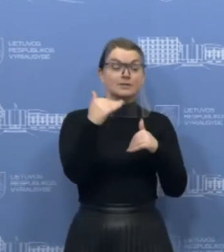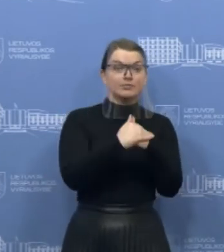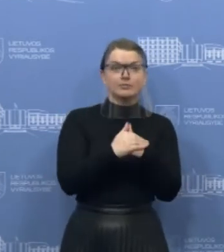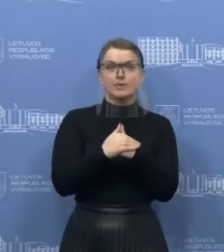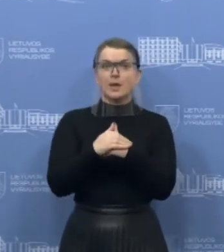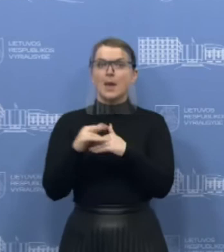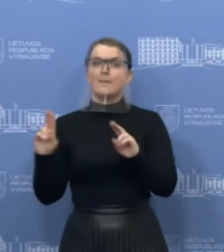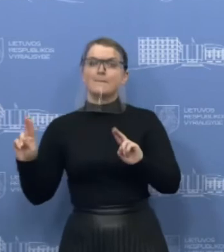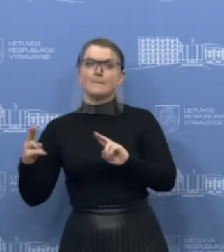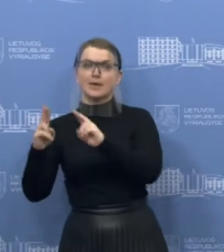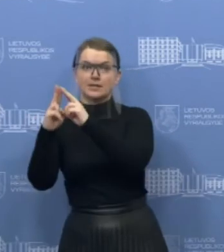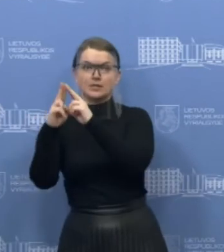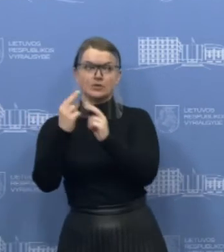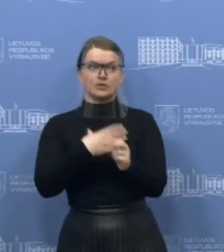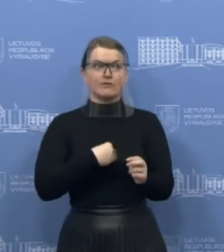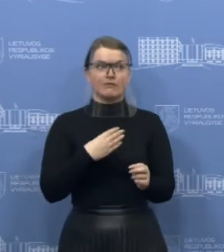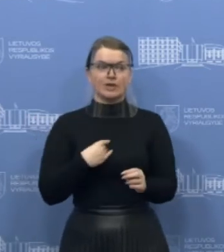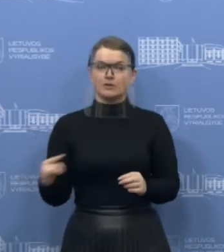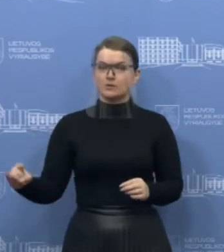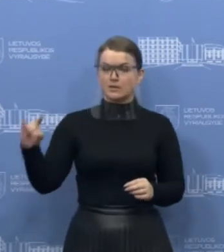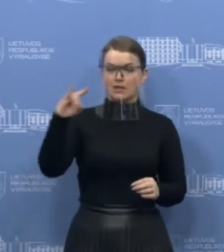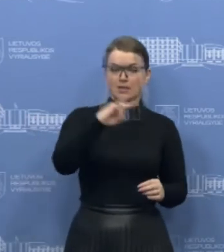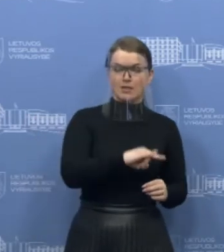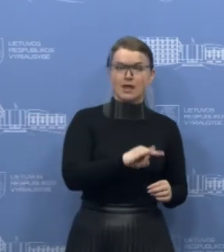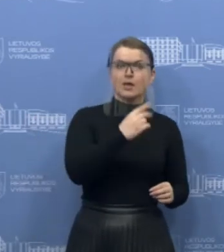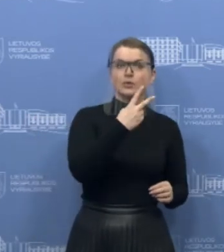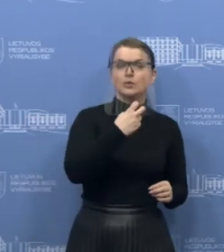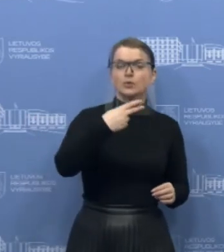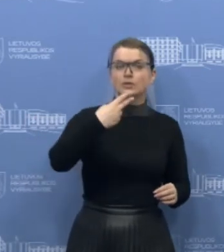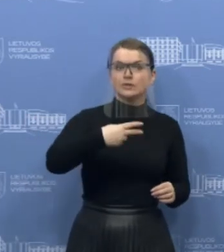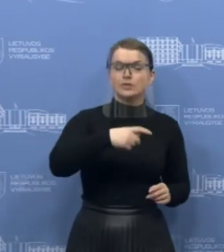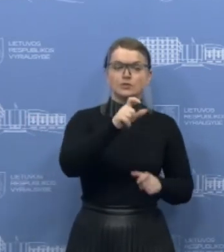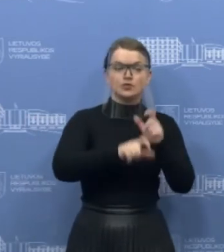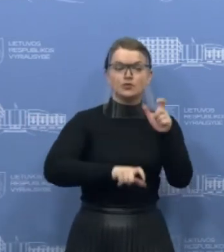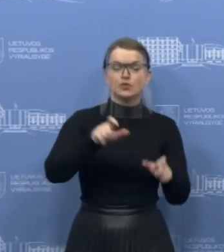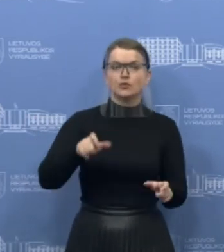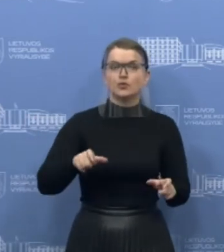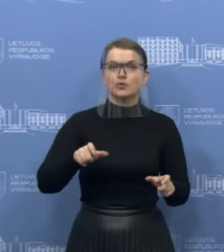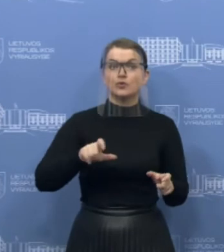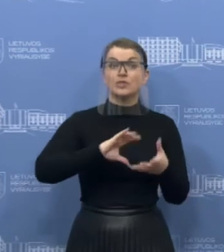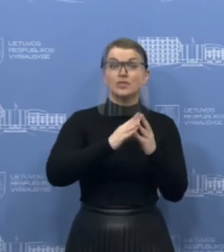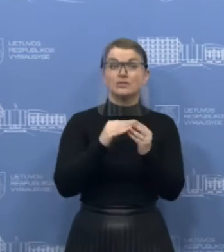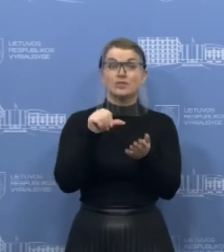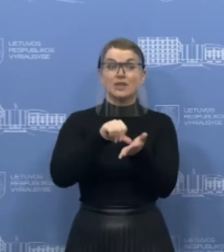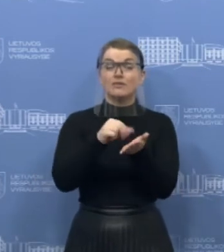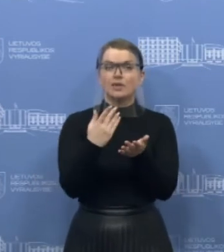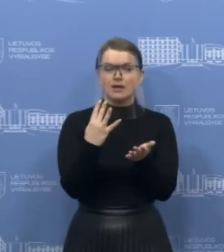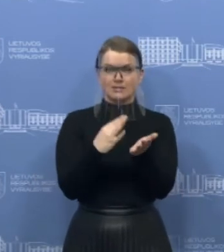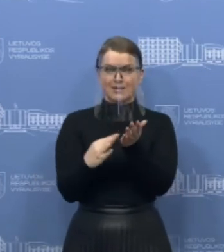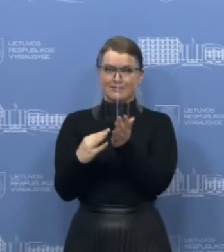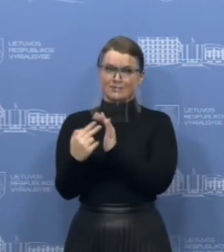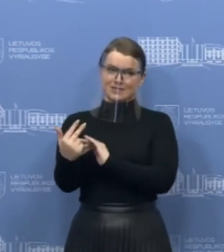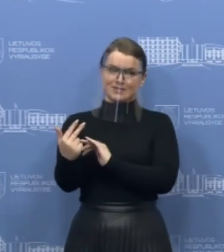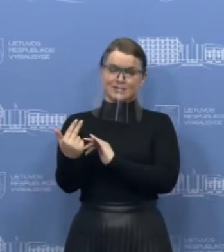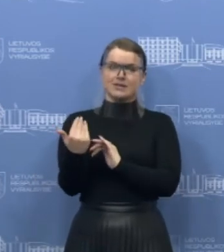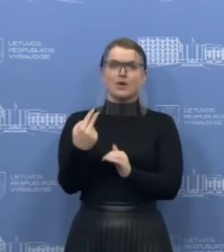Vilnius, kur iš 220 ties keliaivio atskrydo 93, tai buvo apie